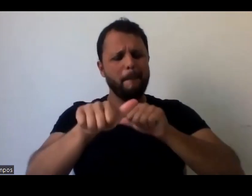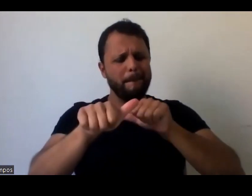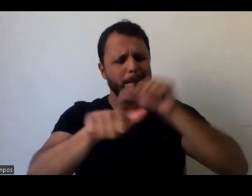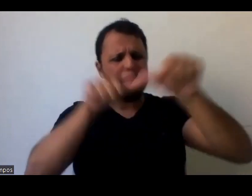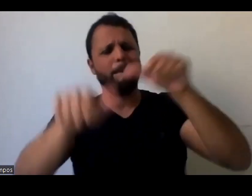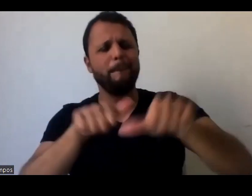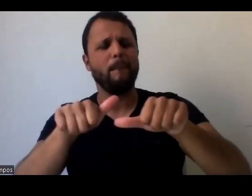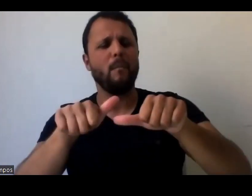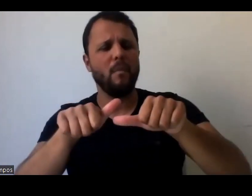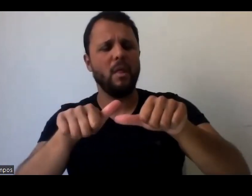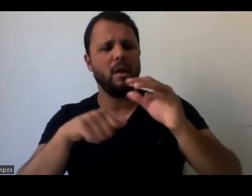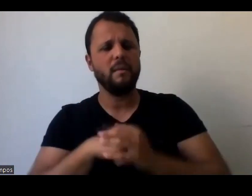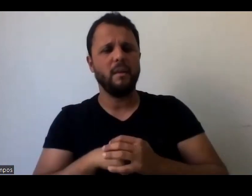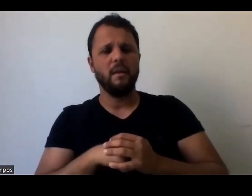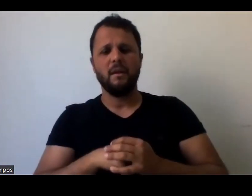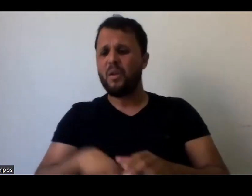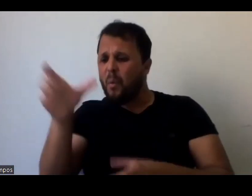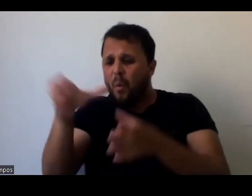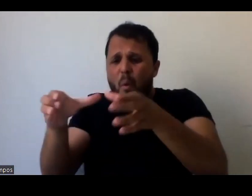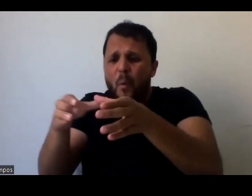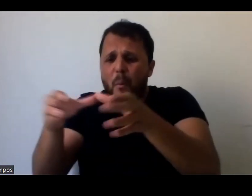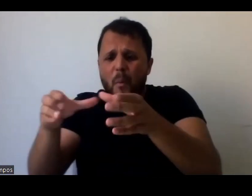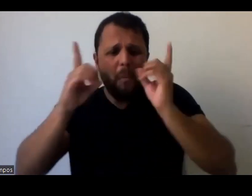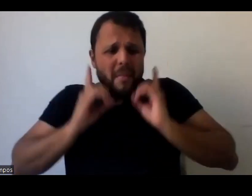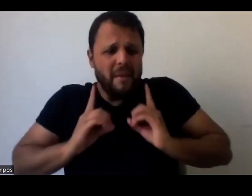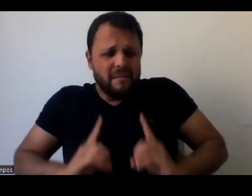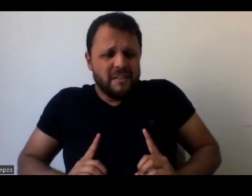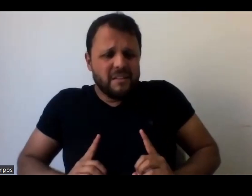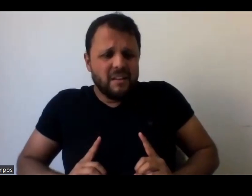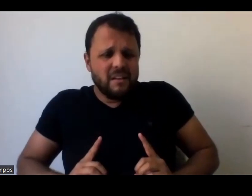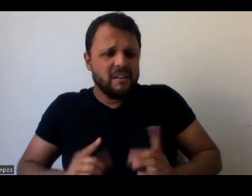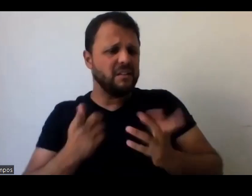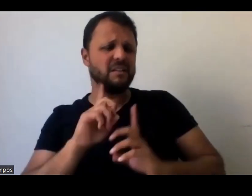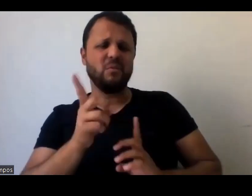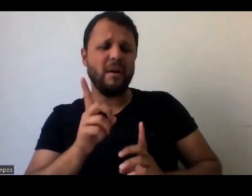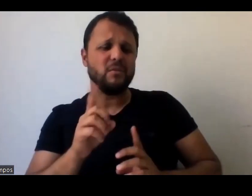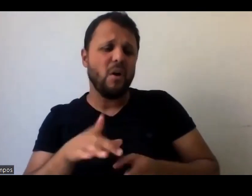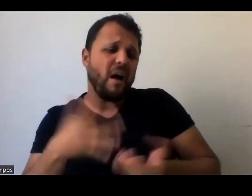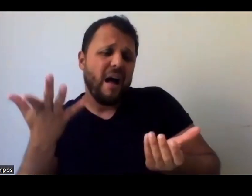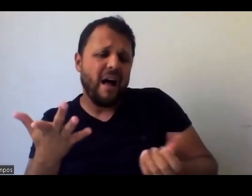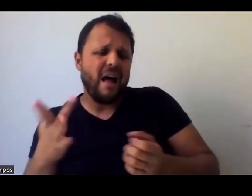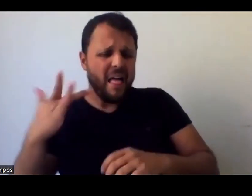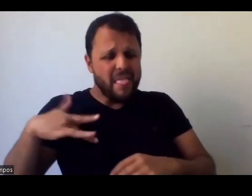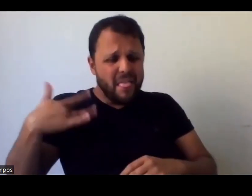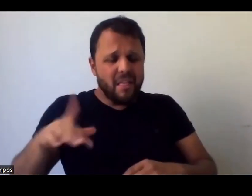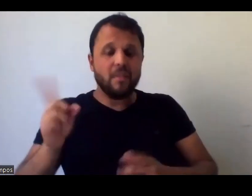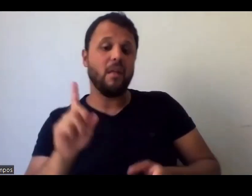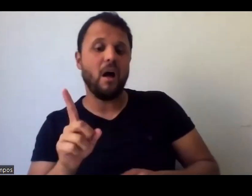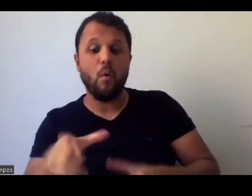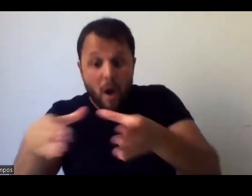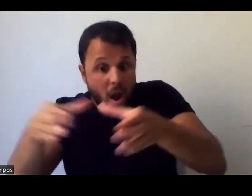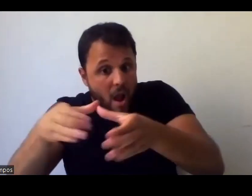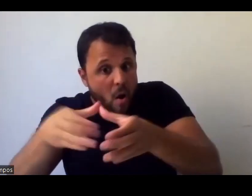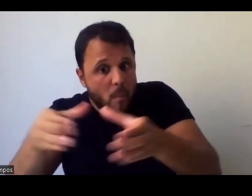deficiência, não como aquele público passivo, mas como as pessoas que produzem cultura, que produzem conhecimento, que estão